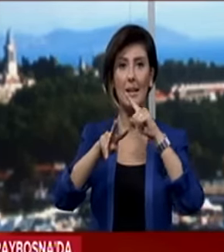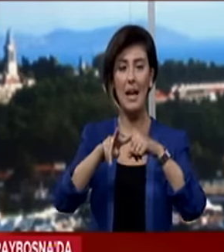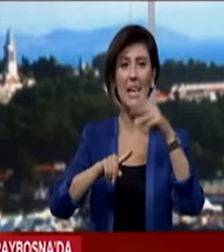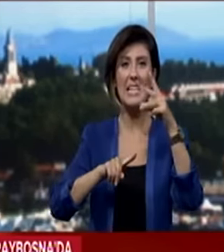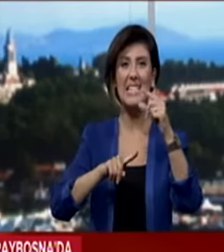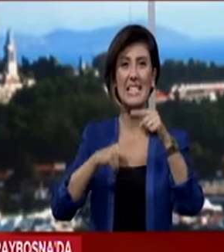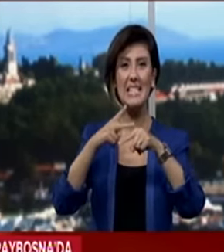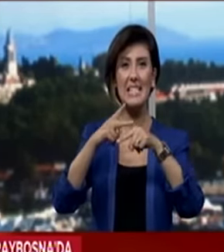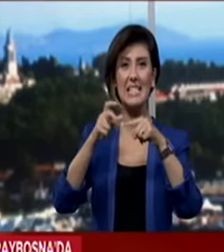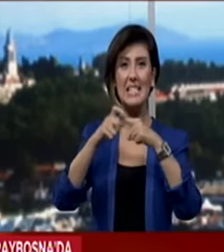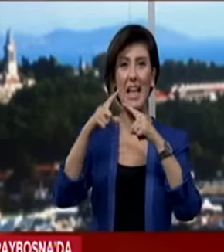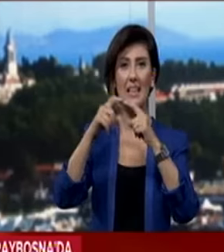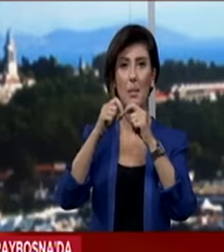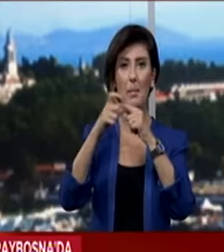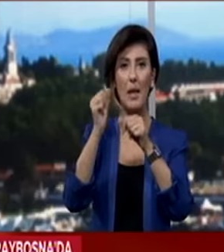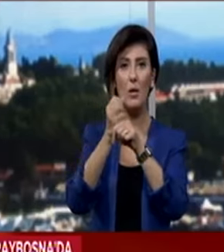ziyaret etti.